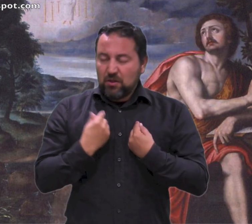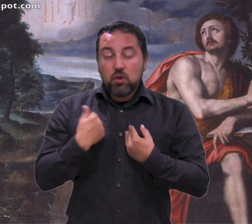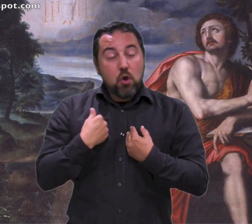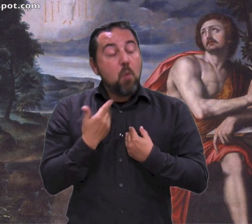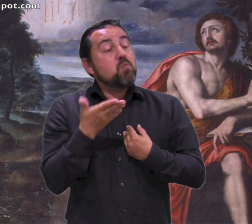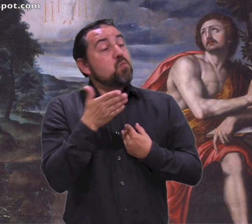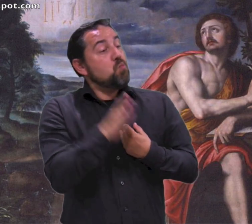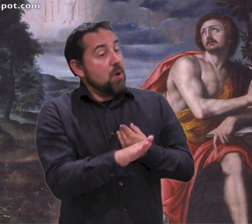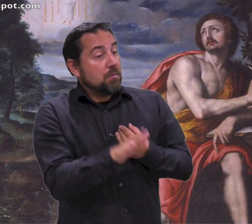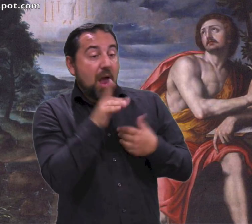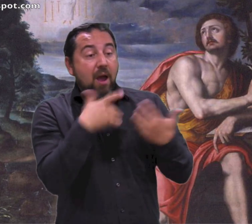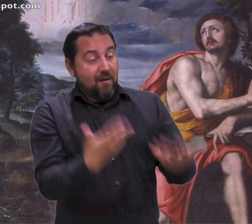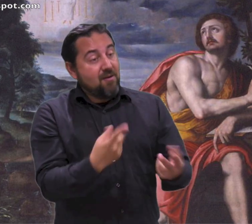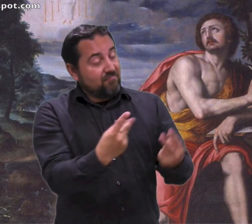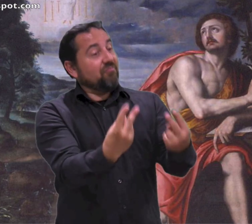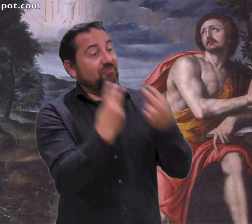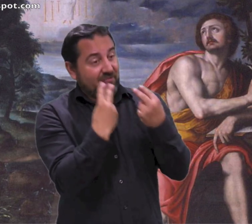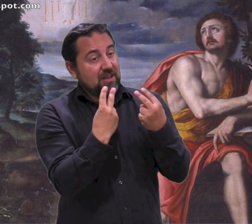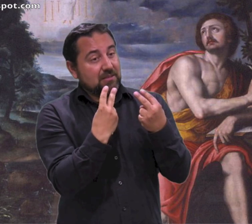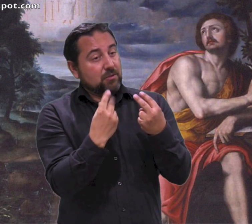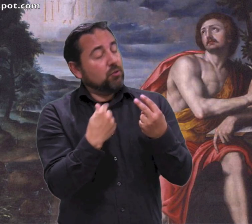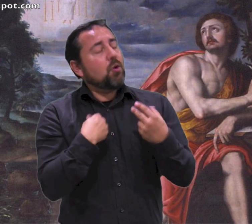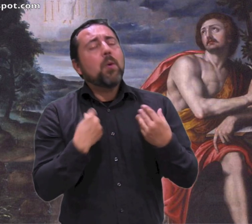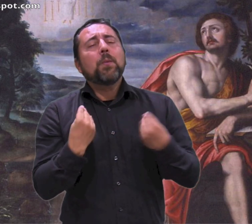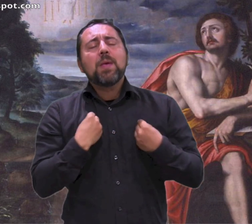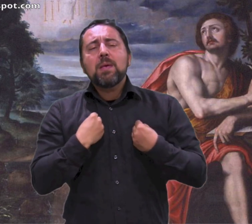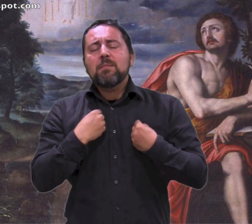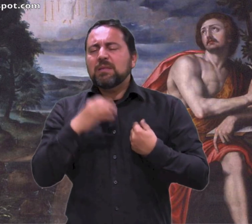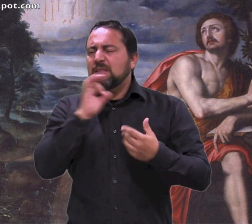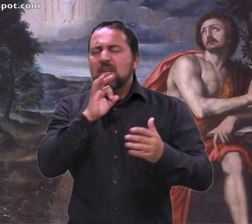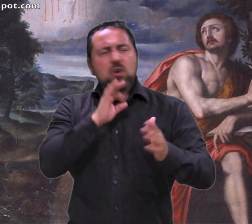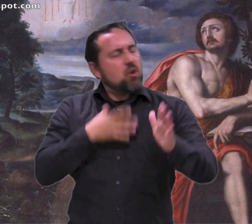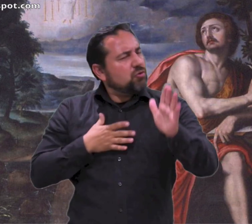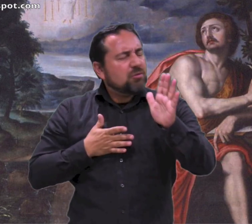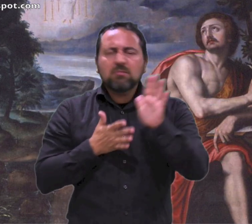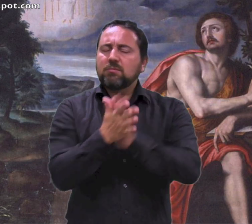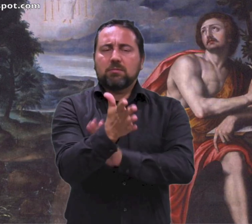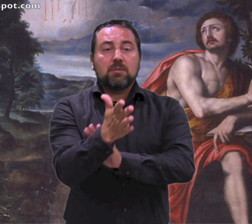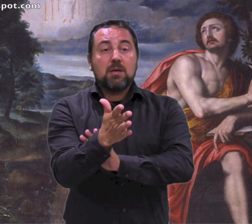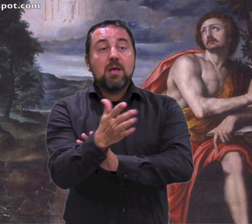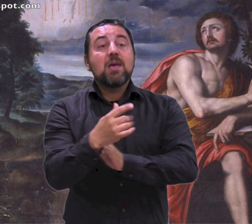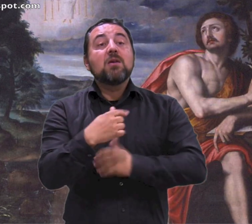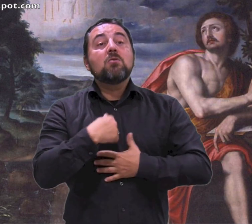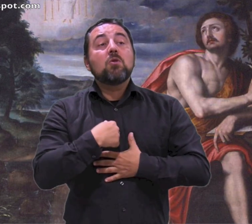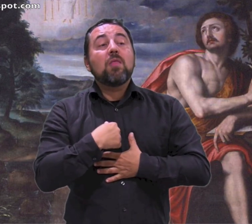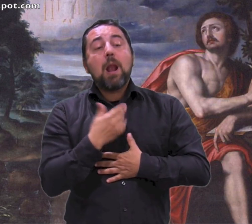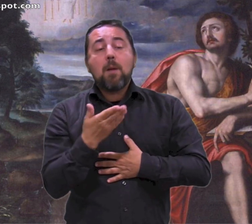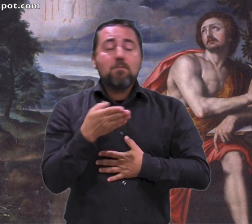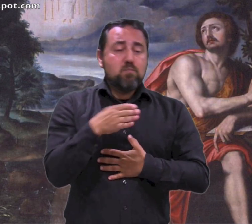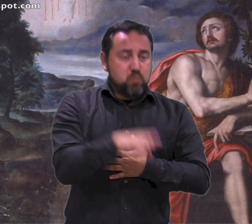El viviente, estuve muerto, pero ya ves, vivo por los siglos de los siglos y